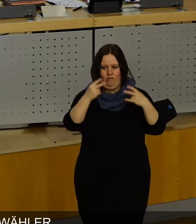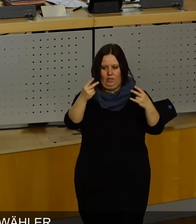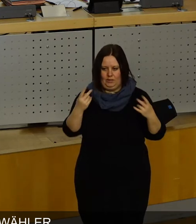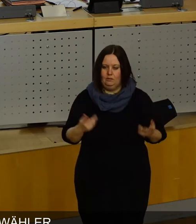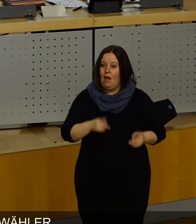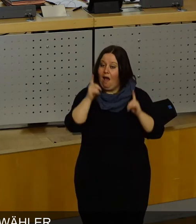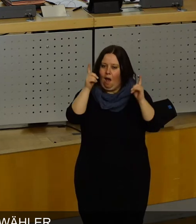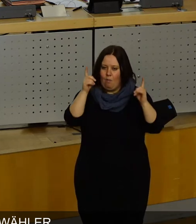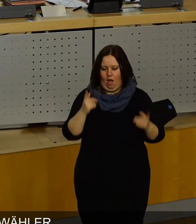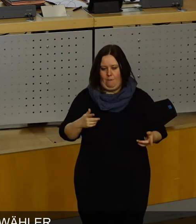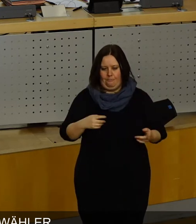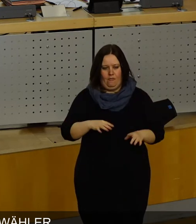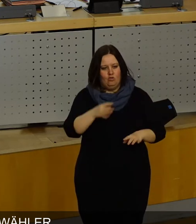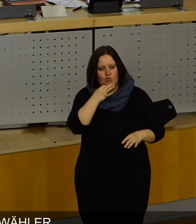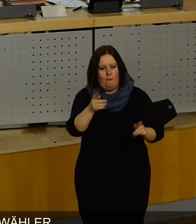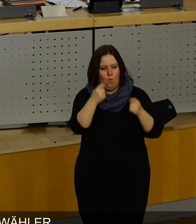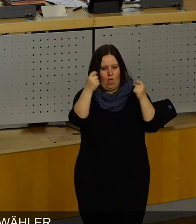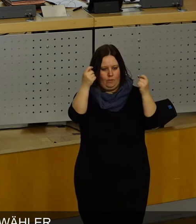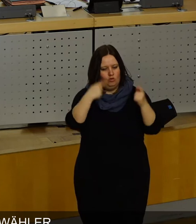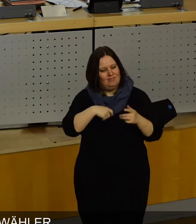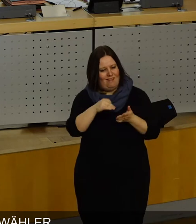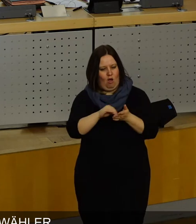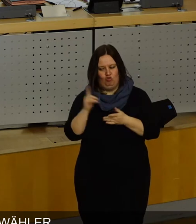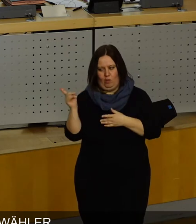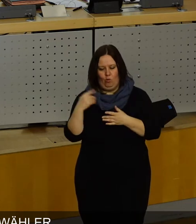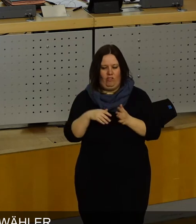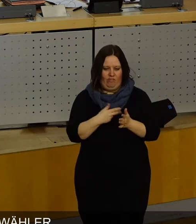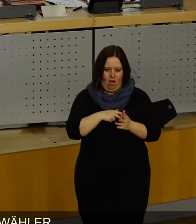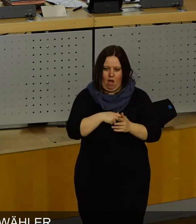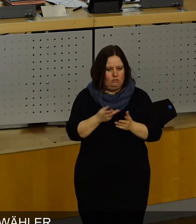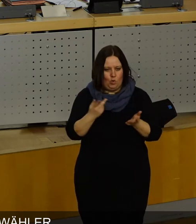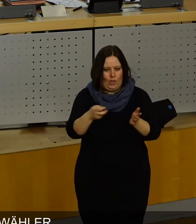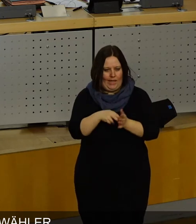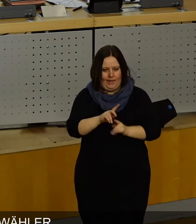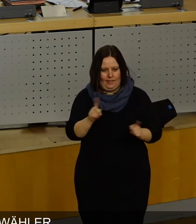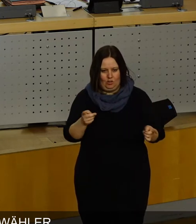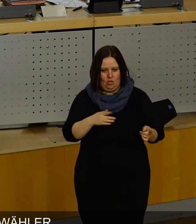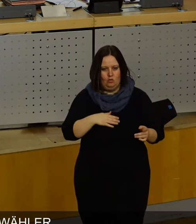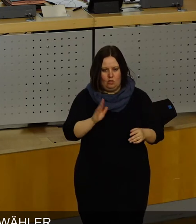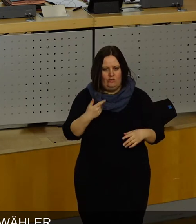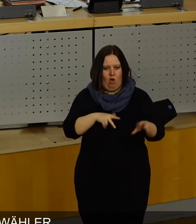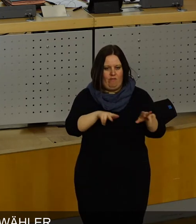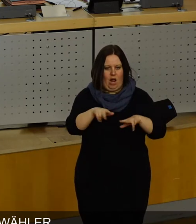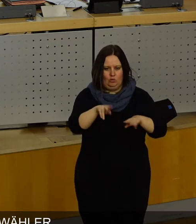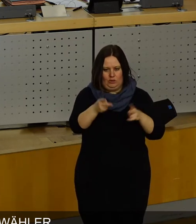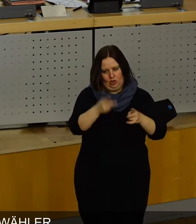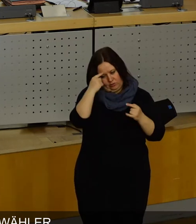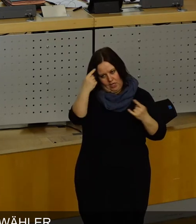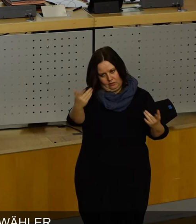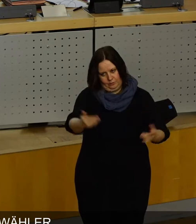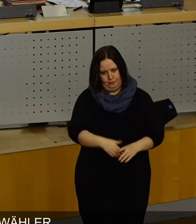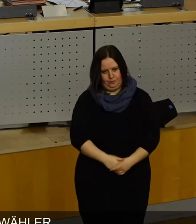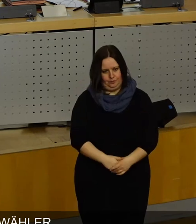Aber, aber, es ist nicht nur polemisch, diese Ausschreibung auf jeden Fall wird in keiner Weise funktionieren. Am Ende landet es vor dem Verwaltungsgericht, das wissen Sie jetzt schon.